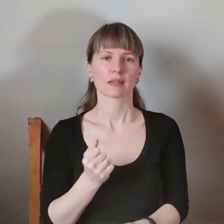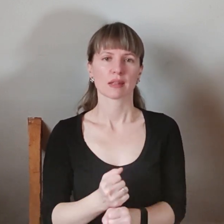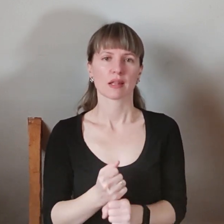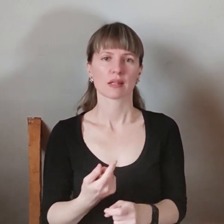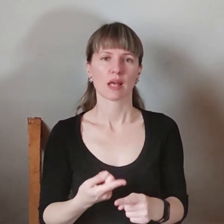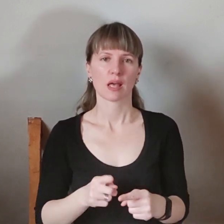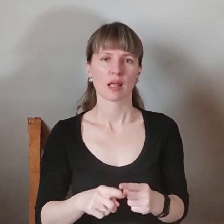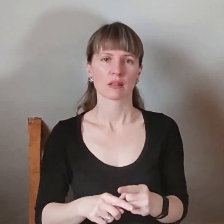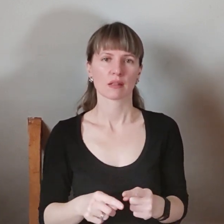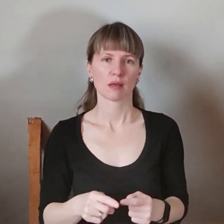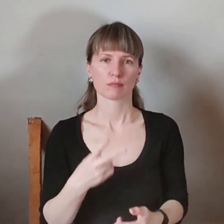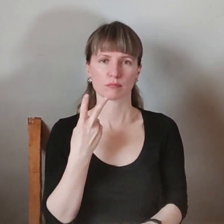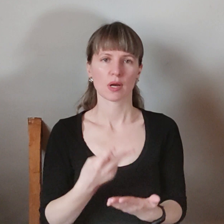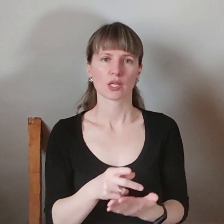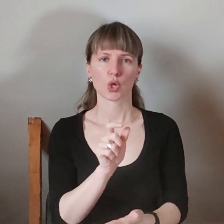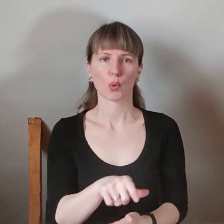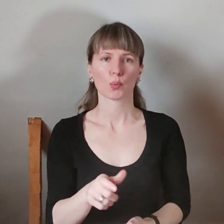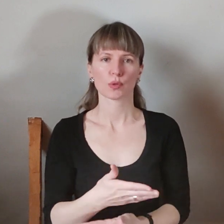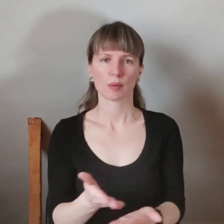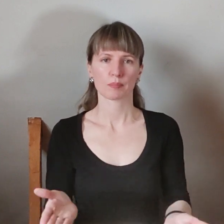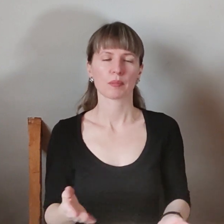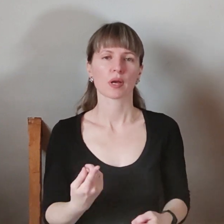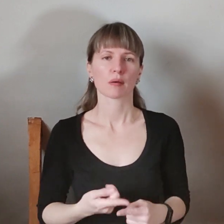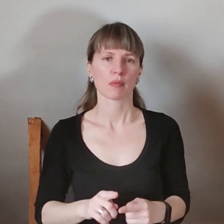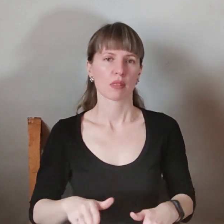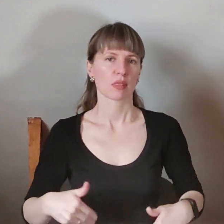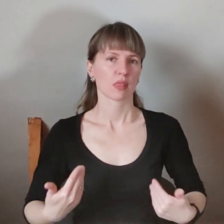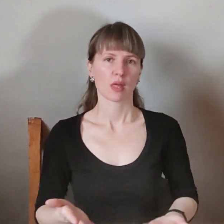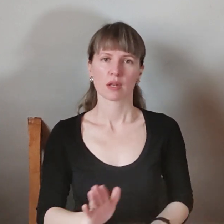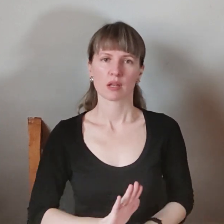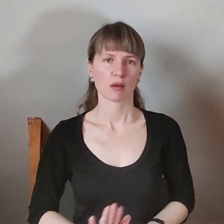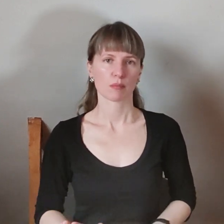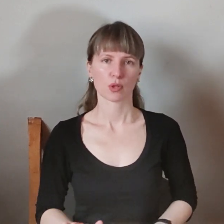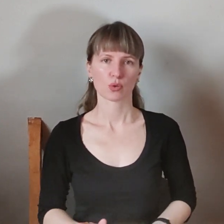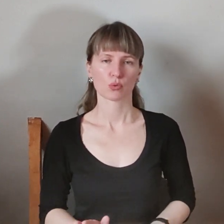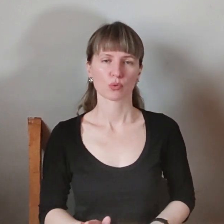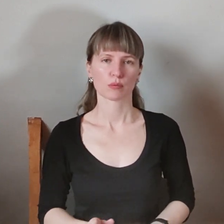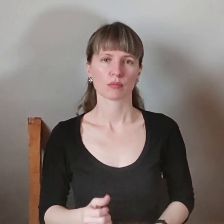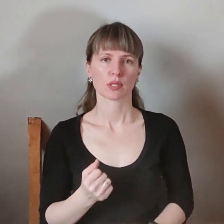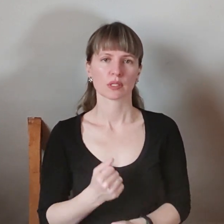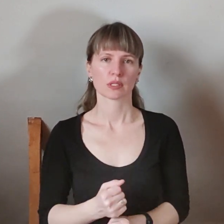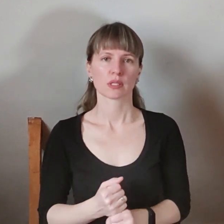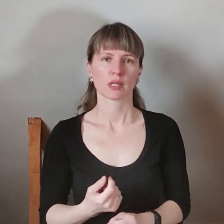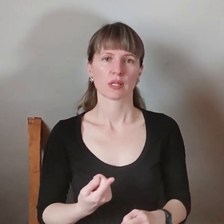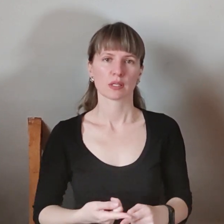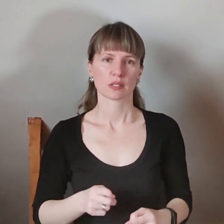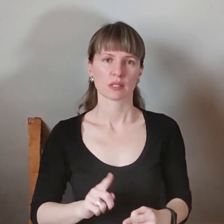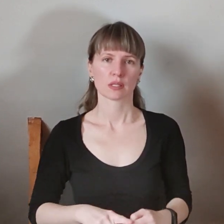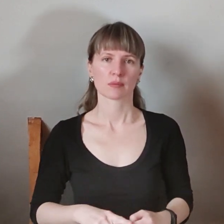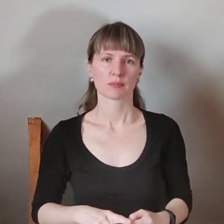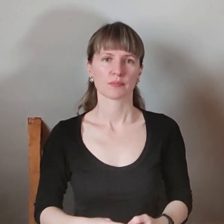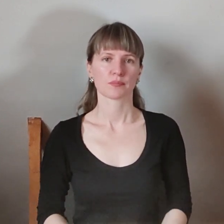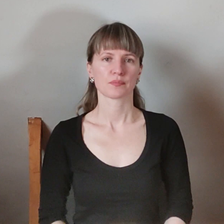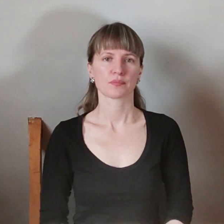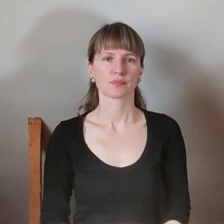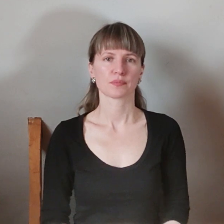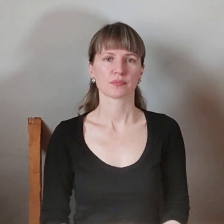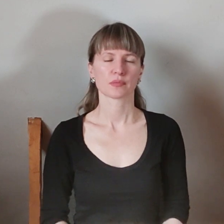публічно. Тому дуже не рекомендуємо займатися даними вещами. Також, за